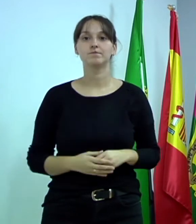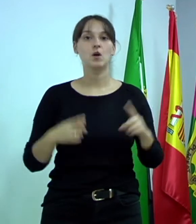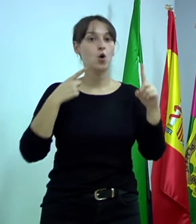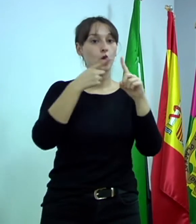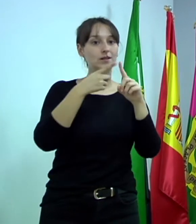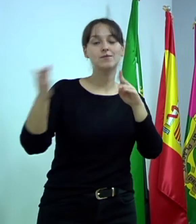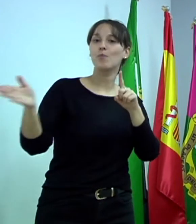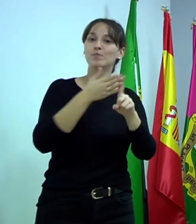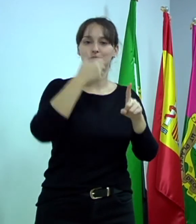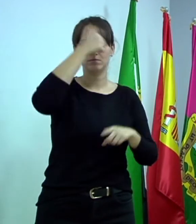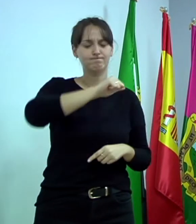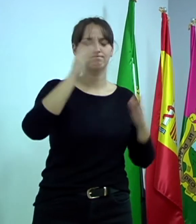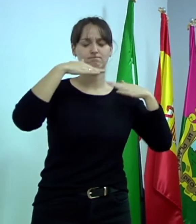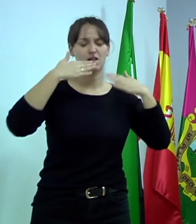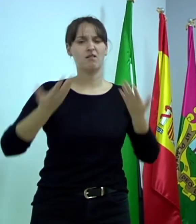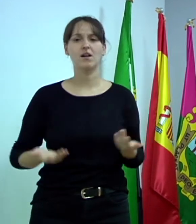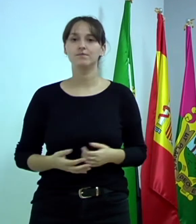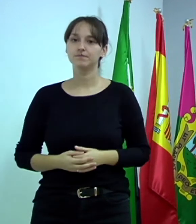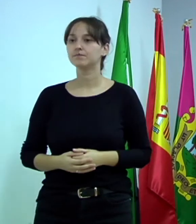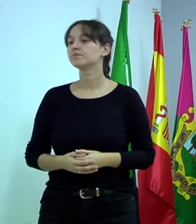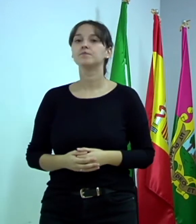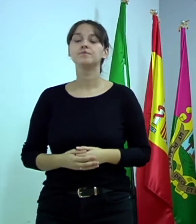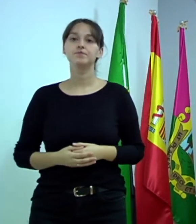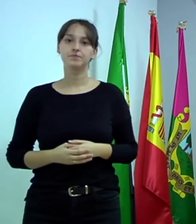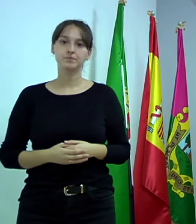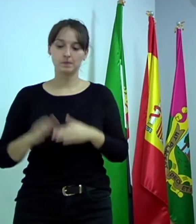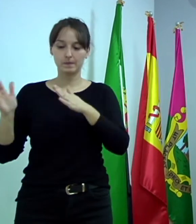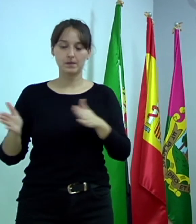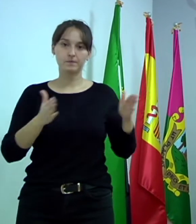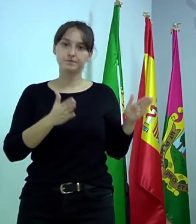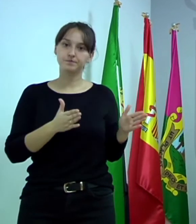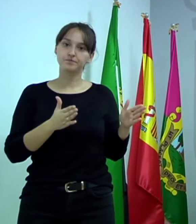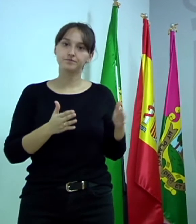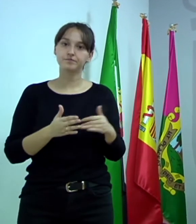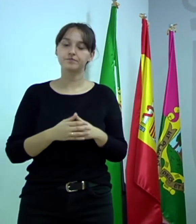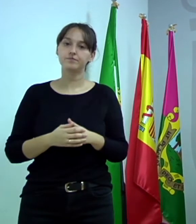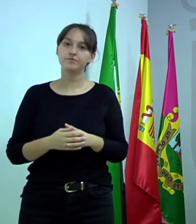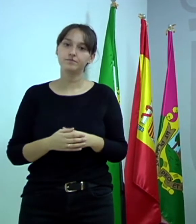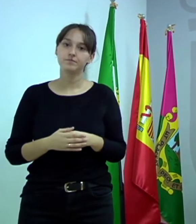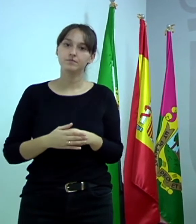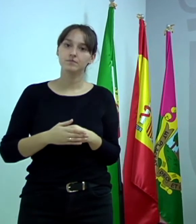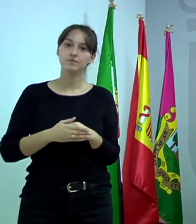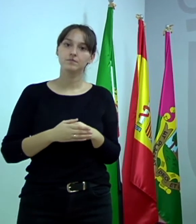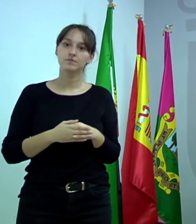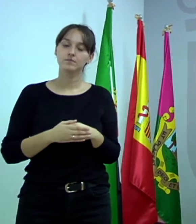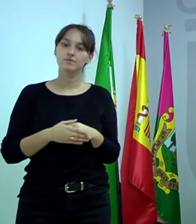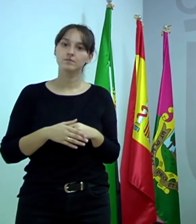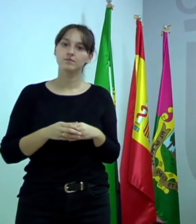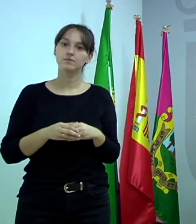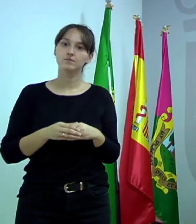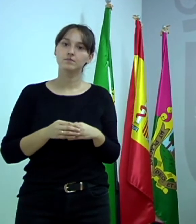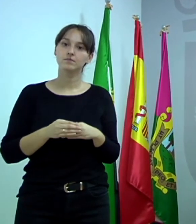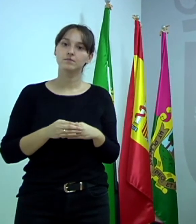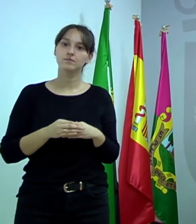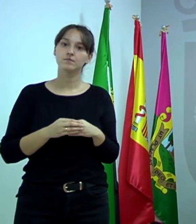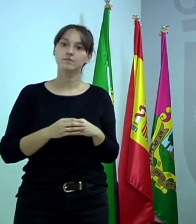El siguiente eje es…,